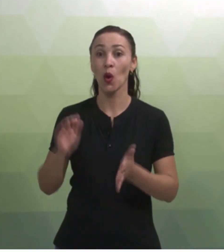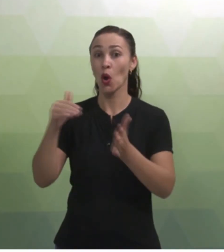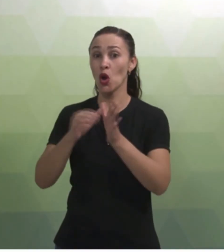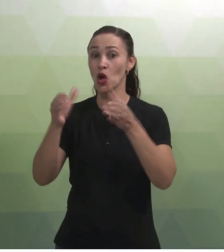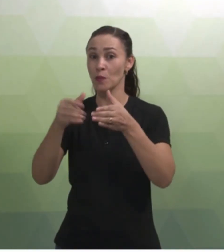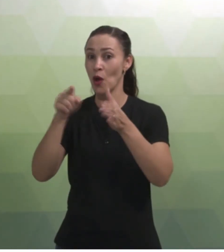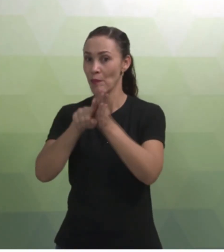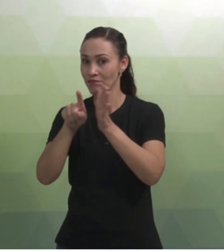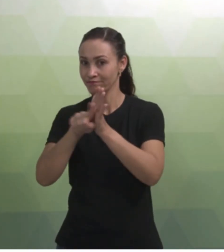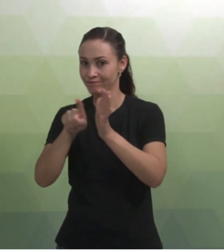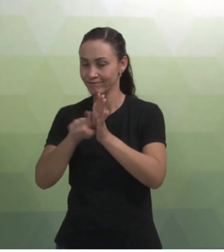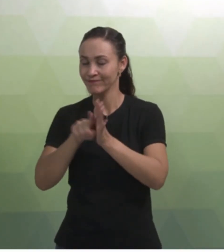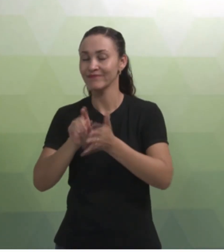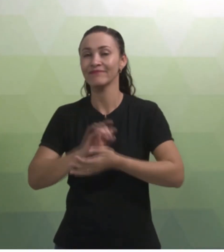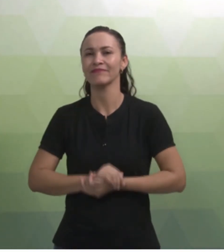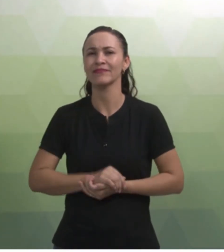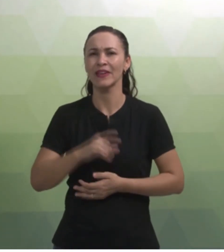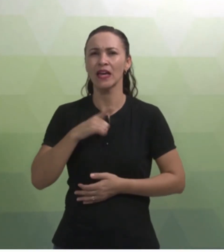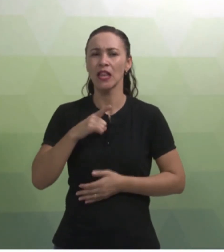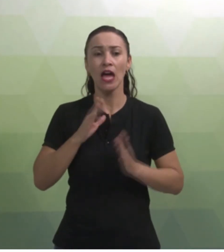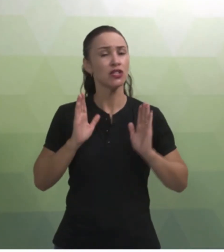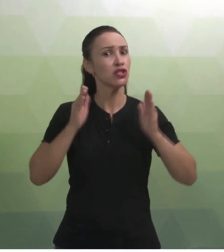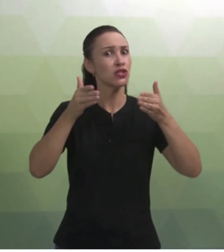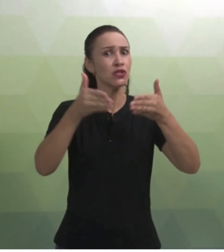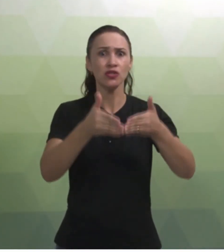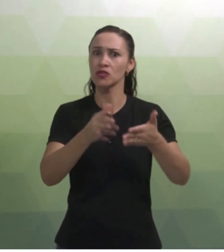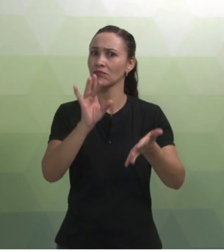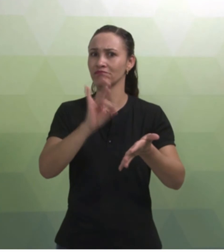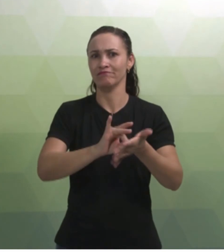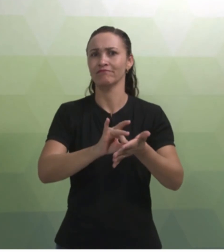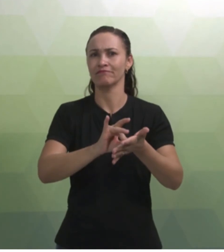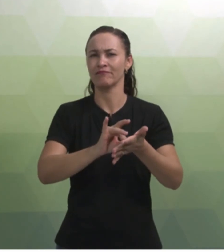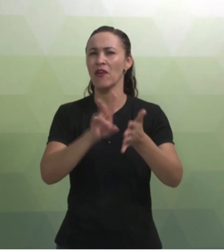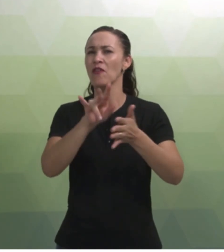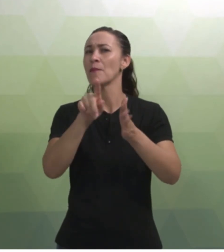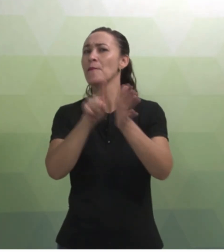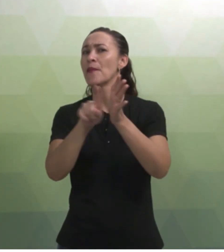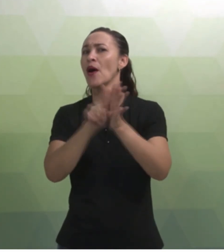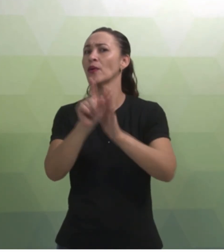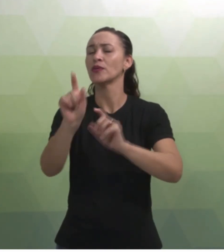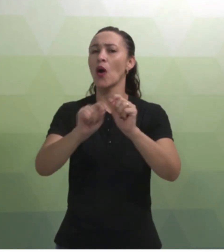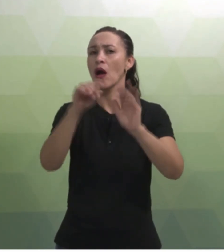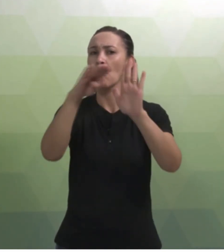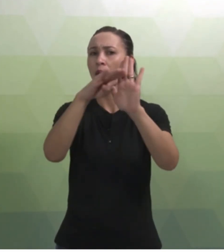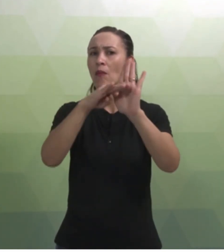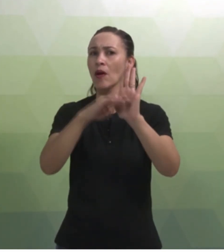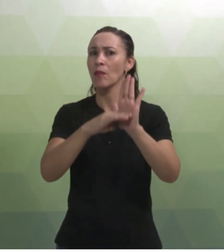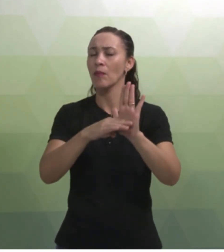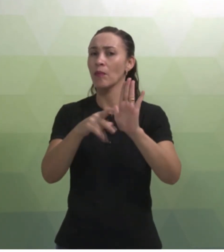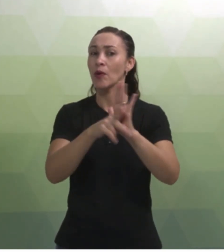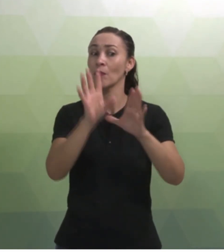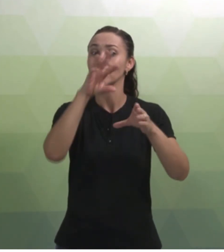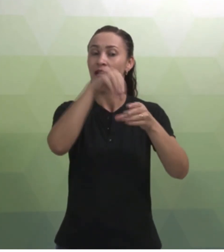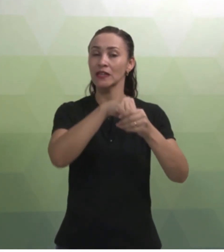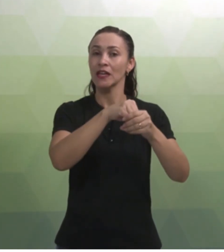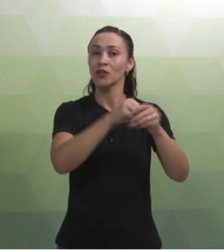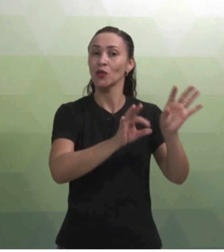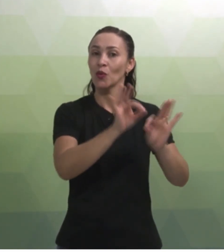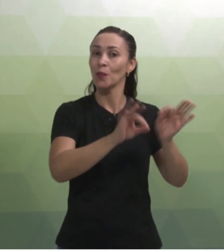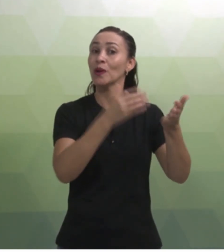Nesse último bloco de questões, são bem direcionados mesmo. Vai perguntar a respeito dos itens que compõem o